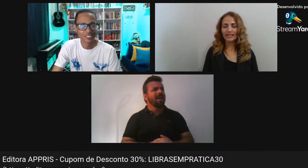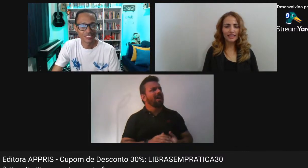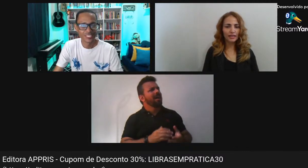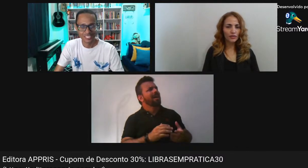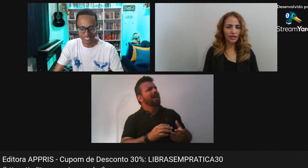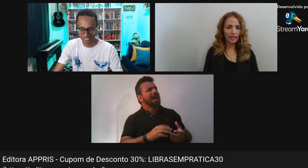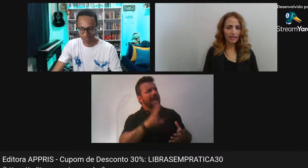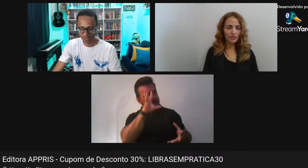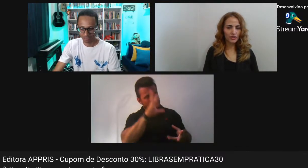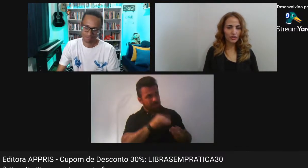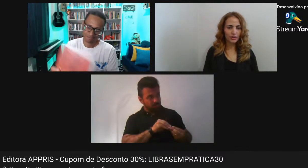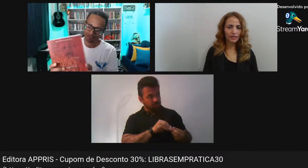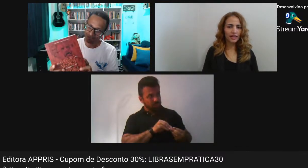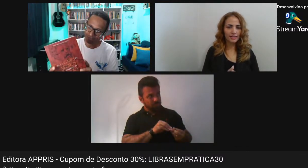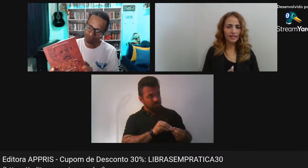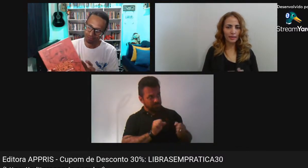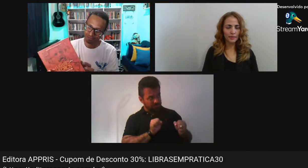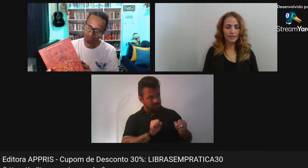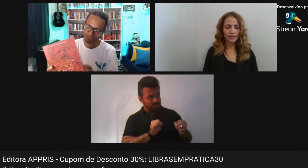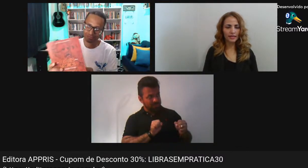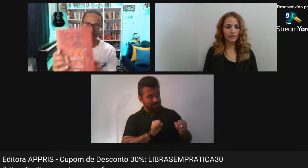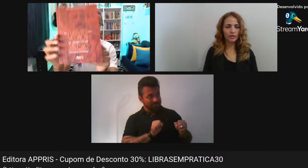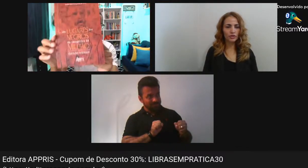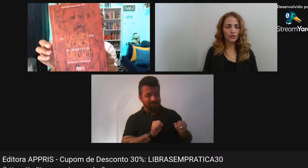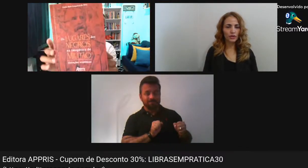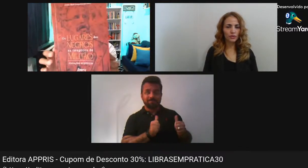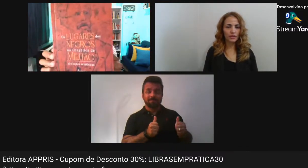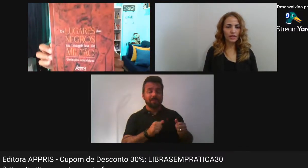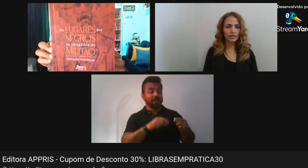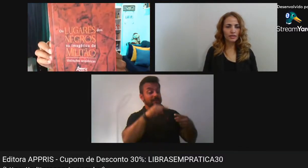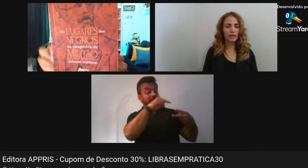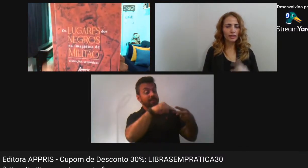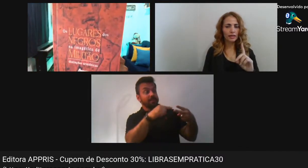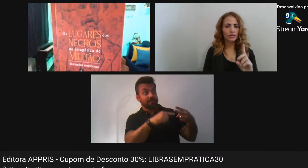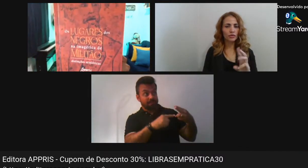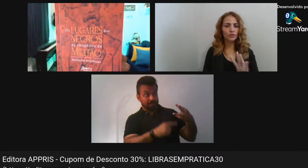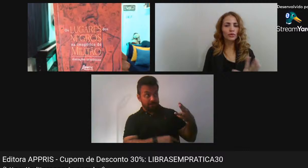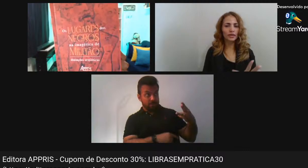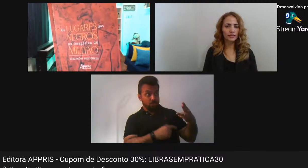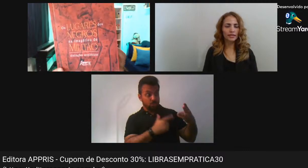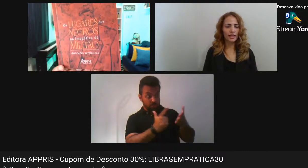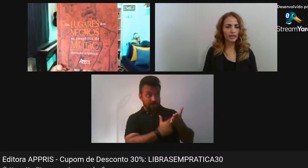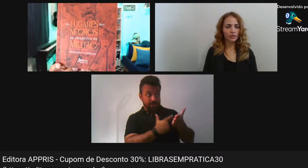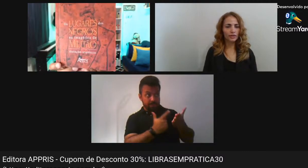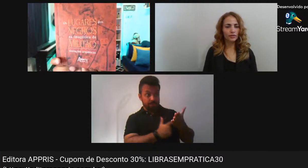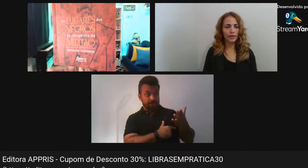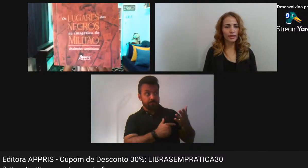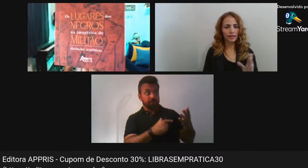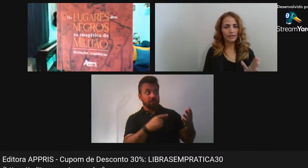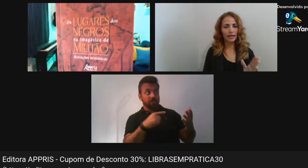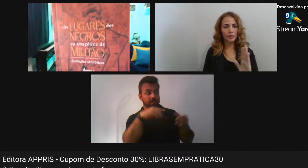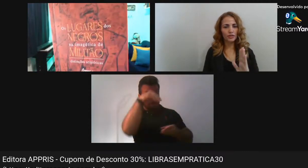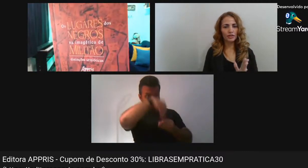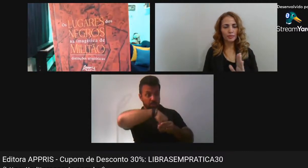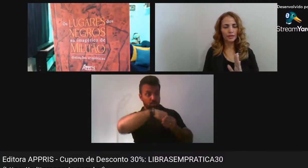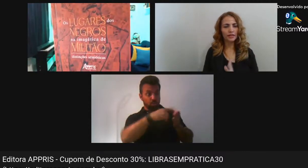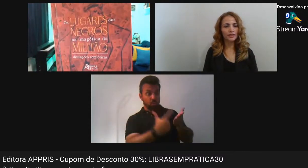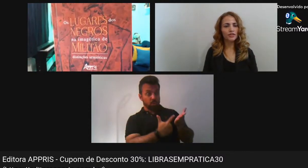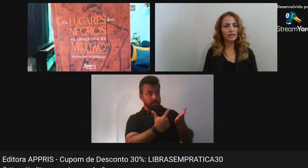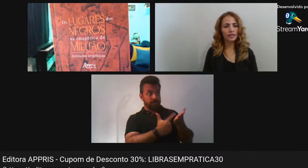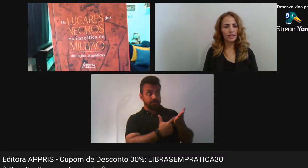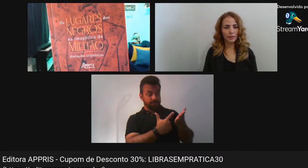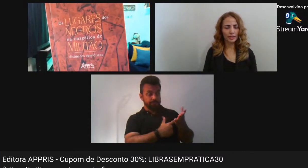Esse livro Ele é dividido Em três etapas Eu divido Em três A estrutura Interna do livro É intérprete